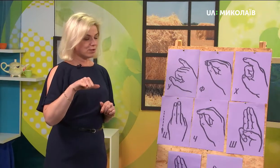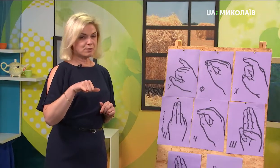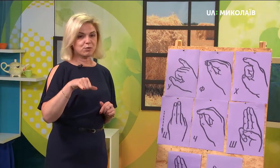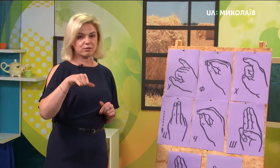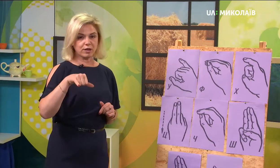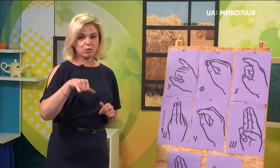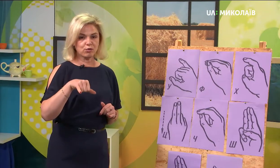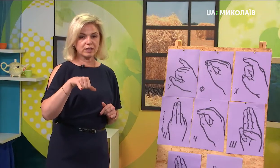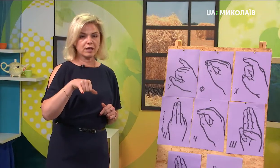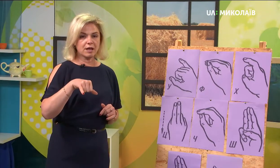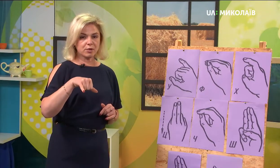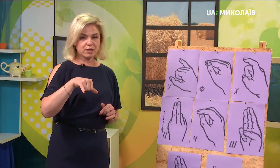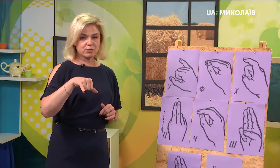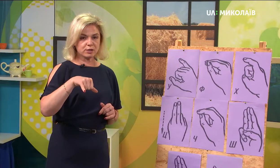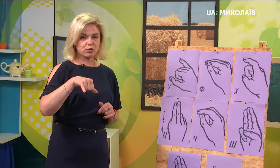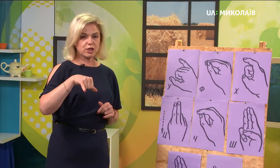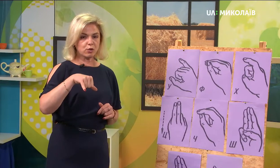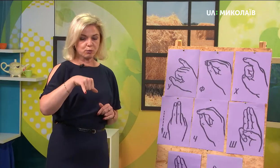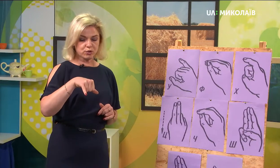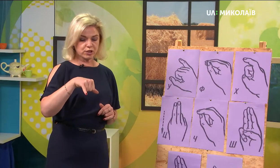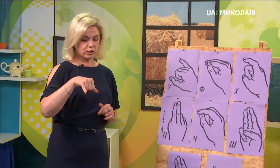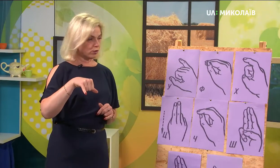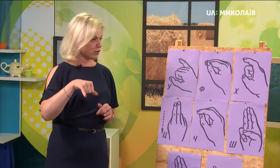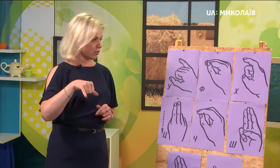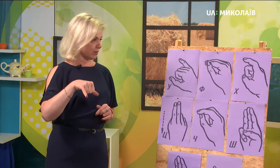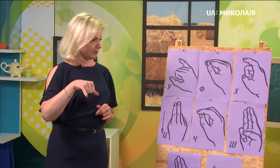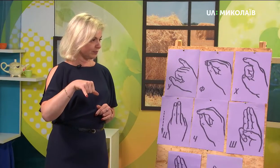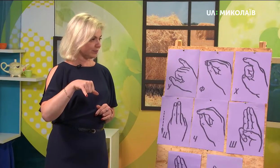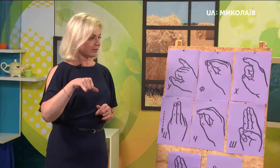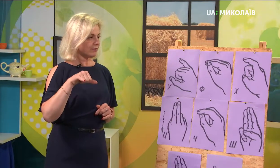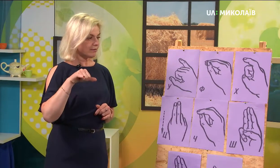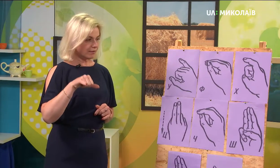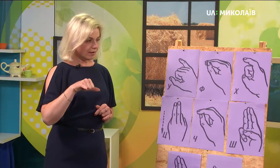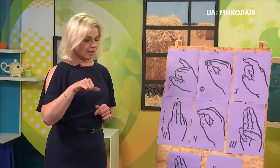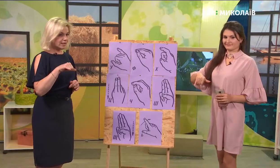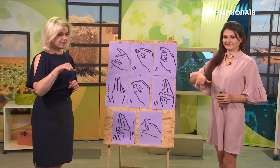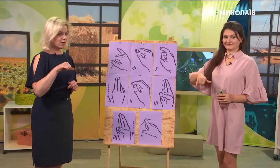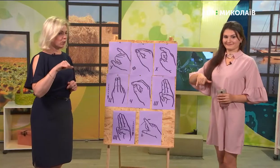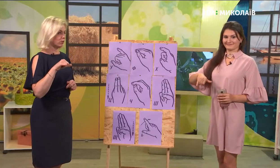оце буковка У, вона показується трошки опущений кулачок. Літера У.